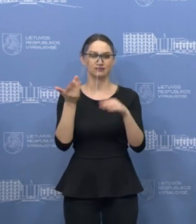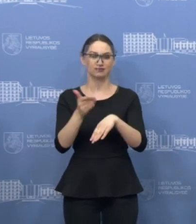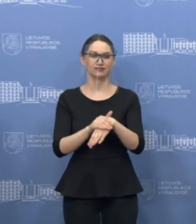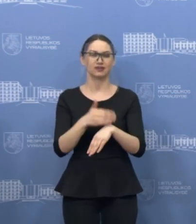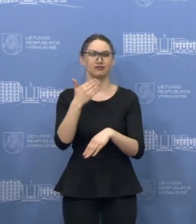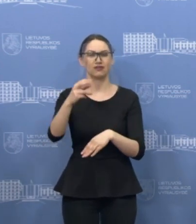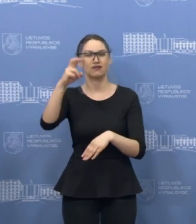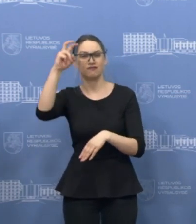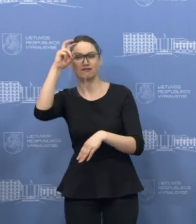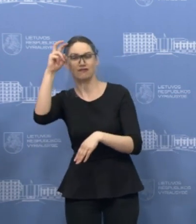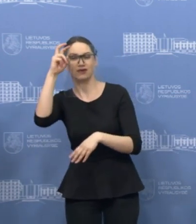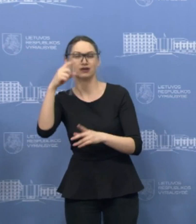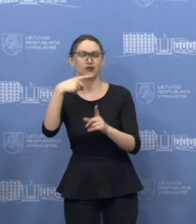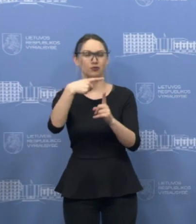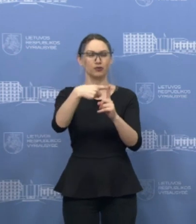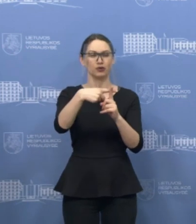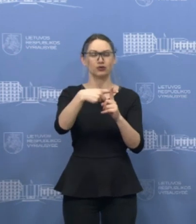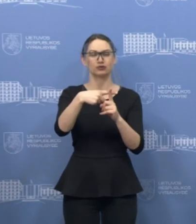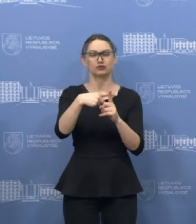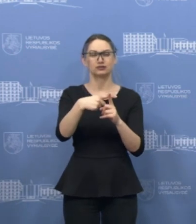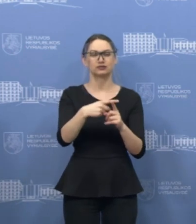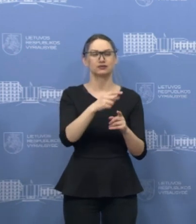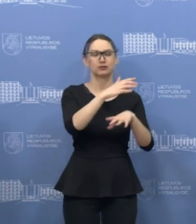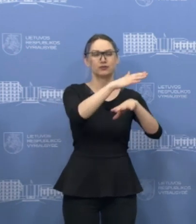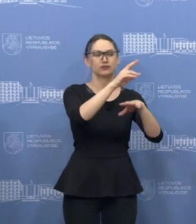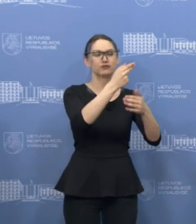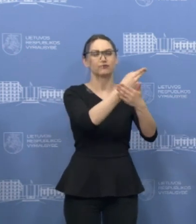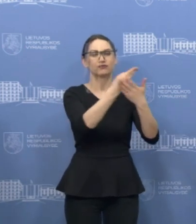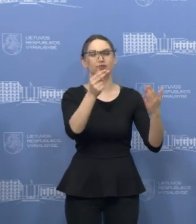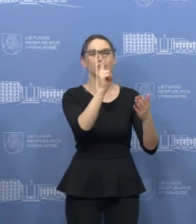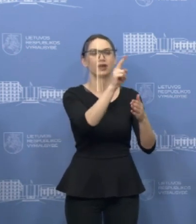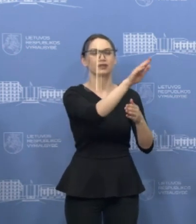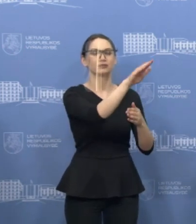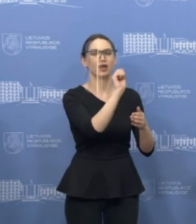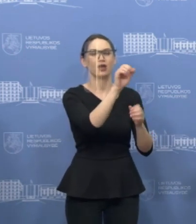starp valstybės ir skolintojų verslui.